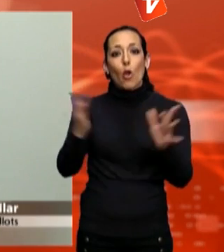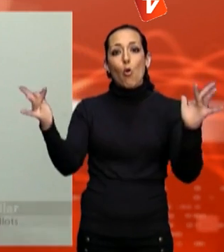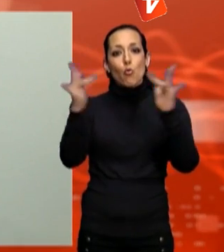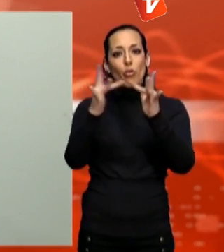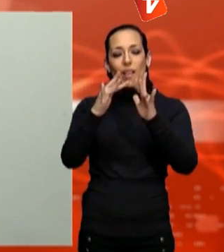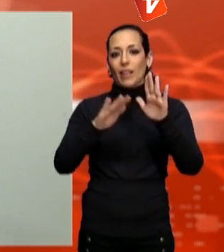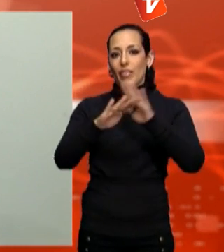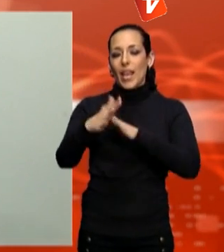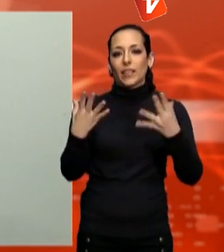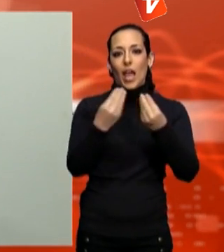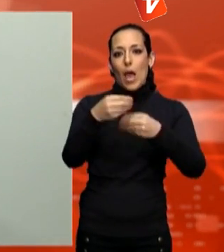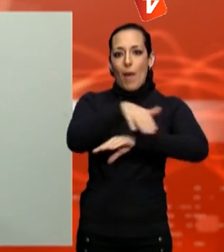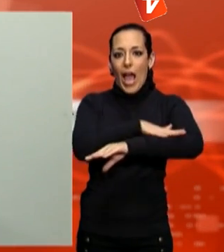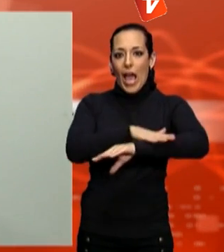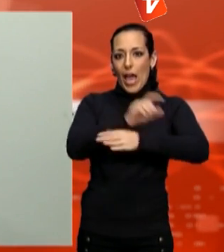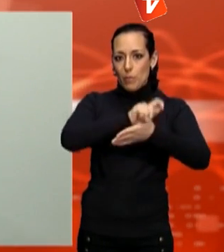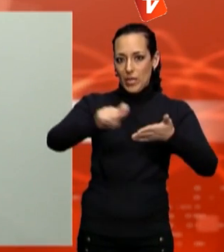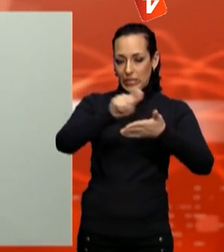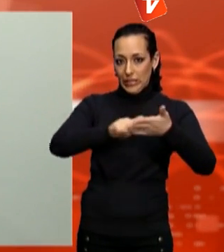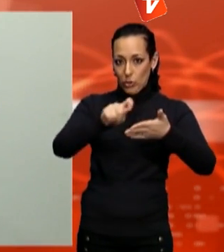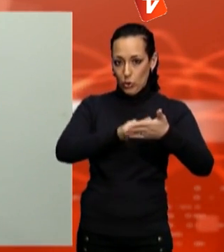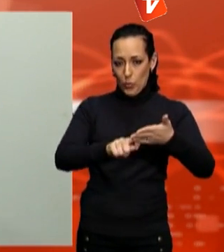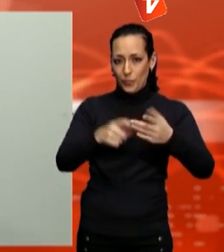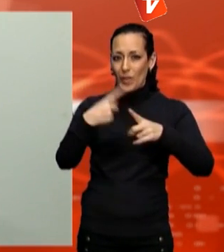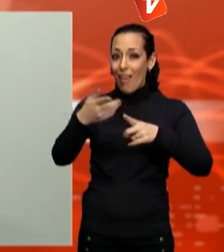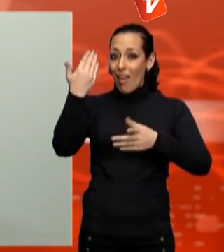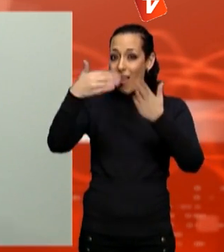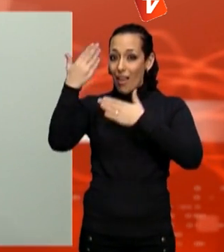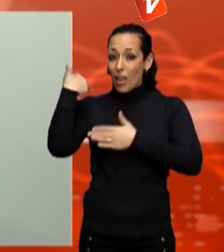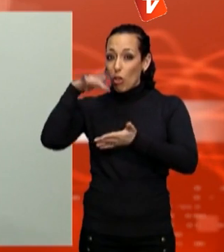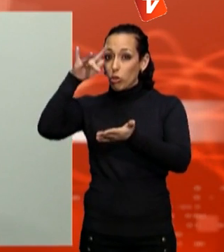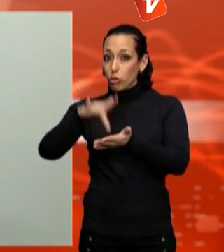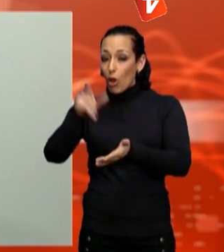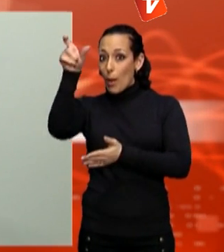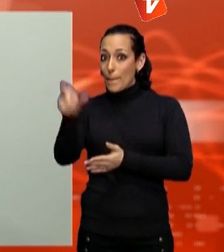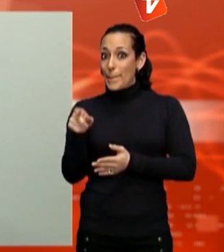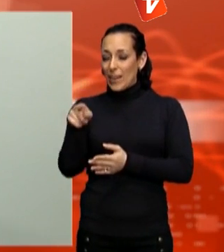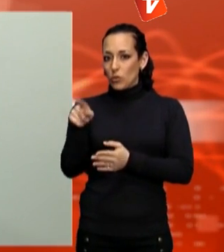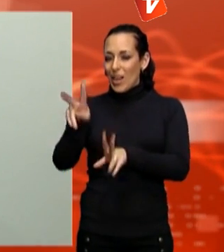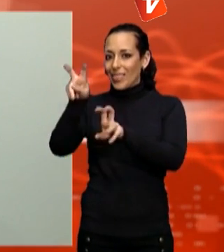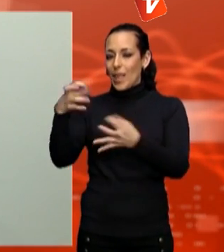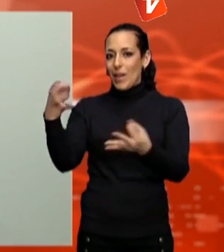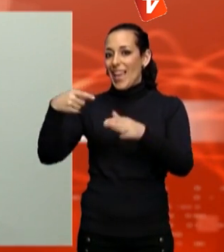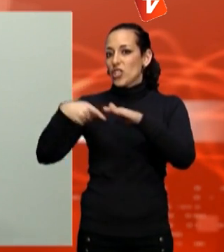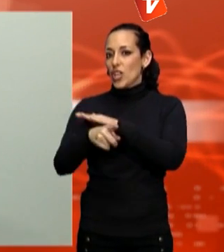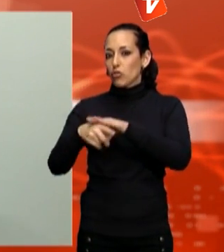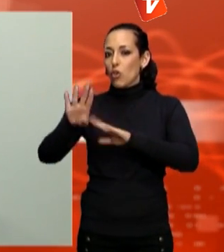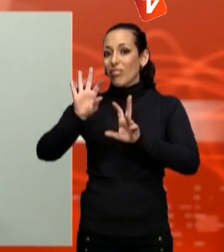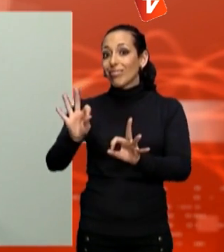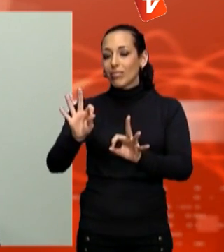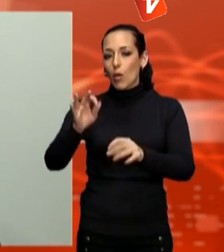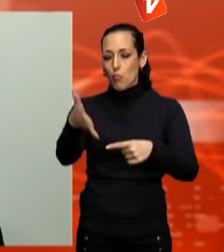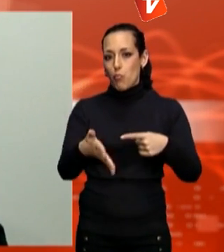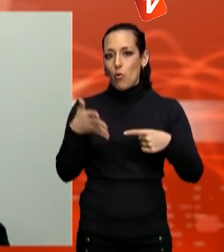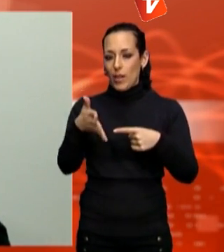l'administració, de fet, veu tenir una figura que era el gestor de polígons que ens anava molt bé, per temes pressupostaris, doncs avui